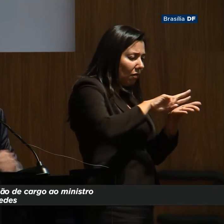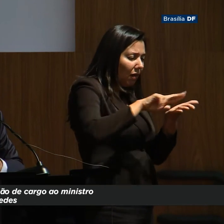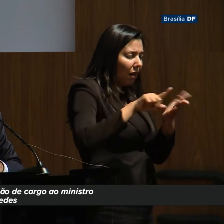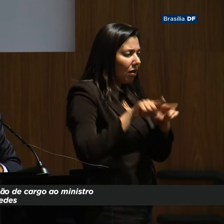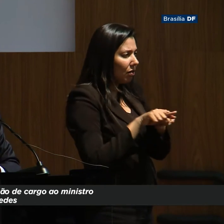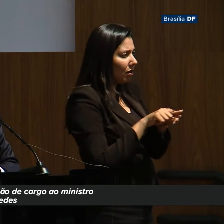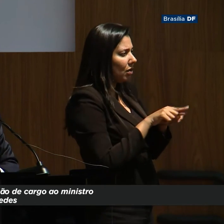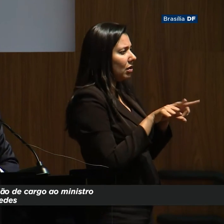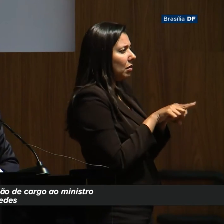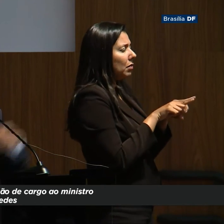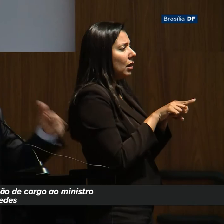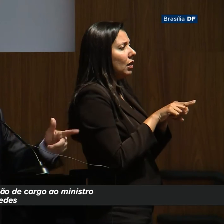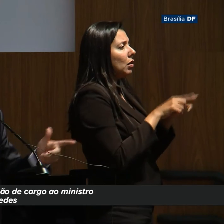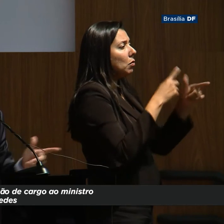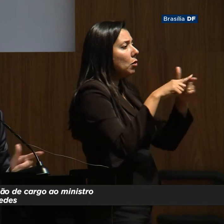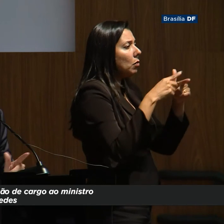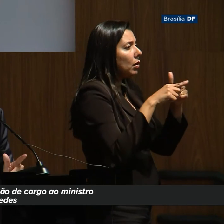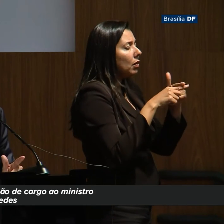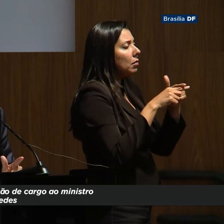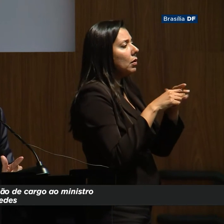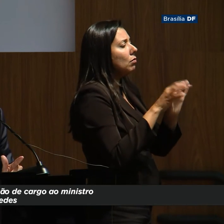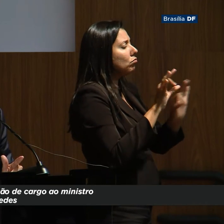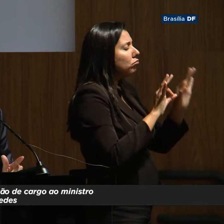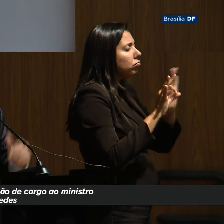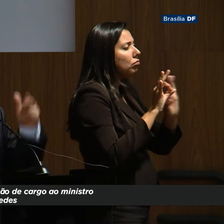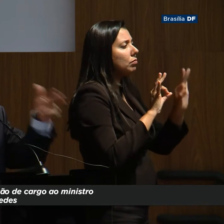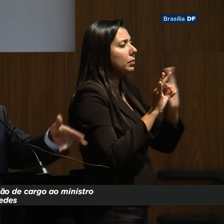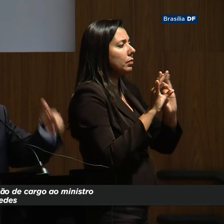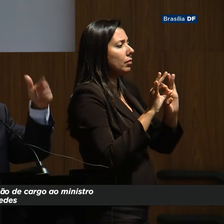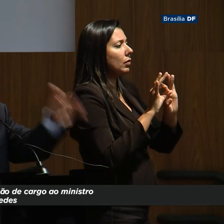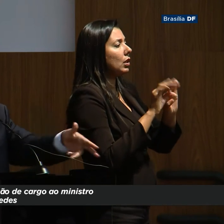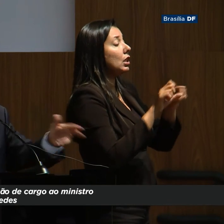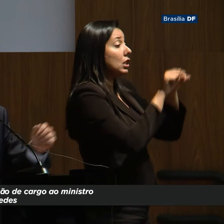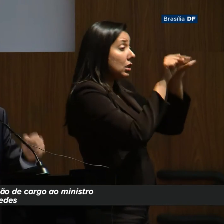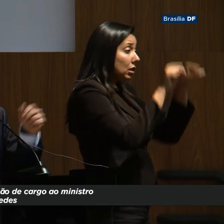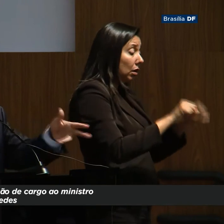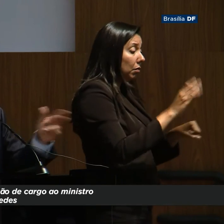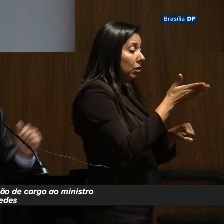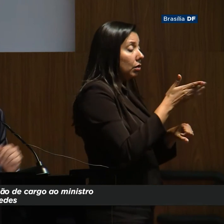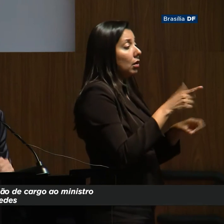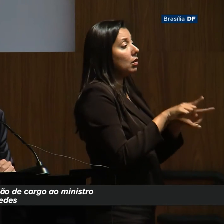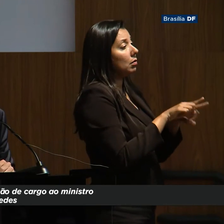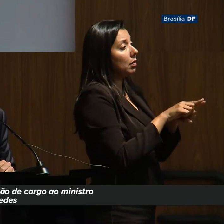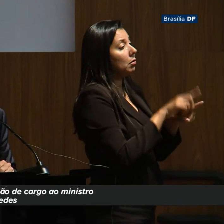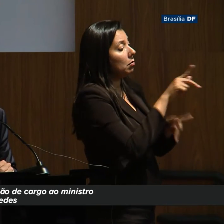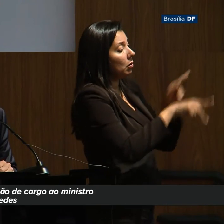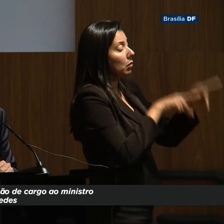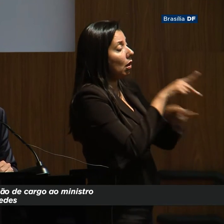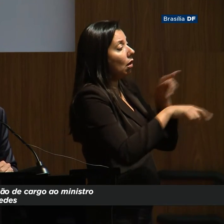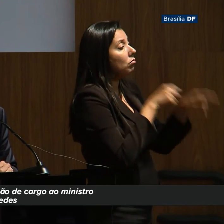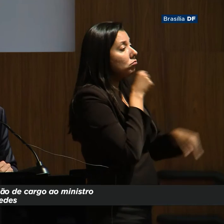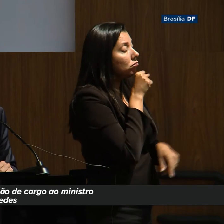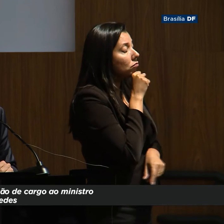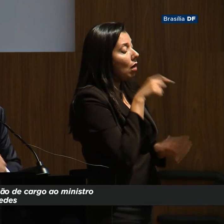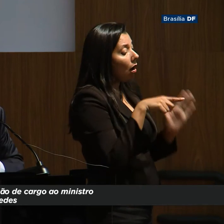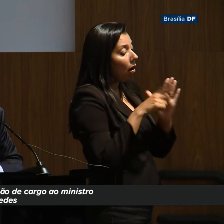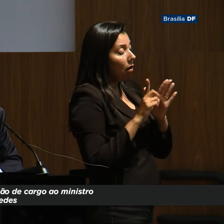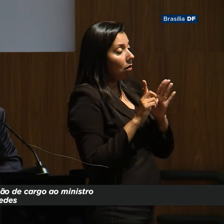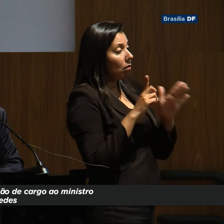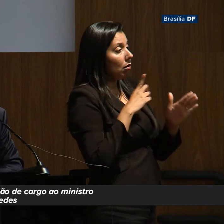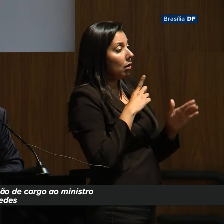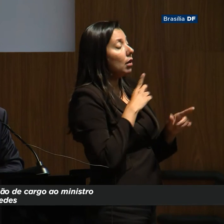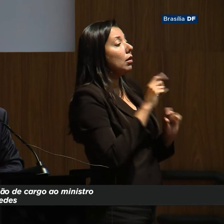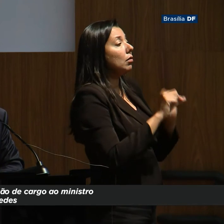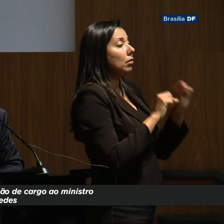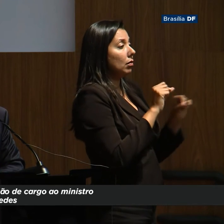a bordo, tem a bomba demográfica que já chegou, o sistema já está em cheque, já está quebrando antes da população envelhecer, tem a